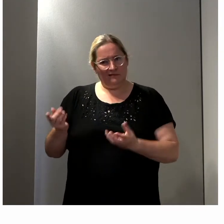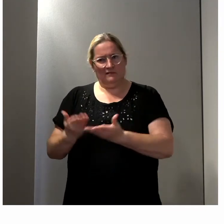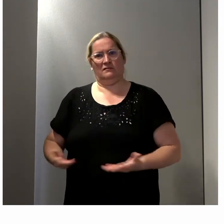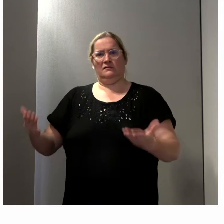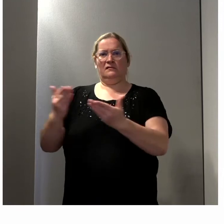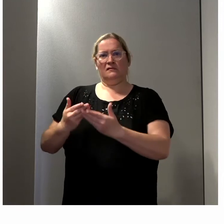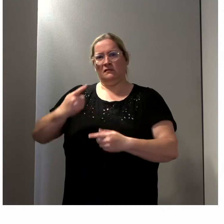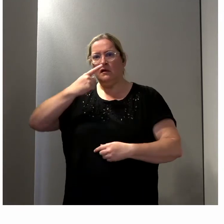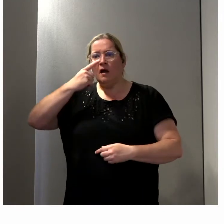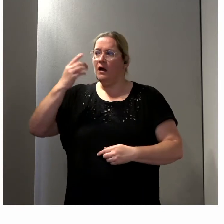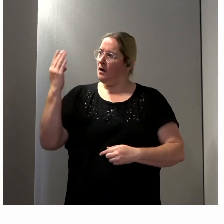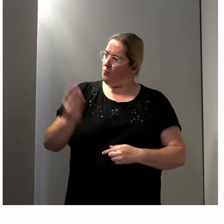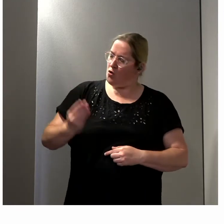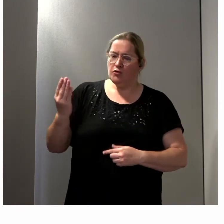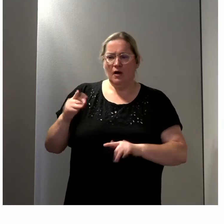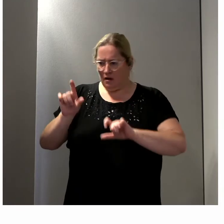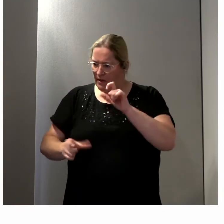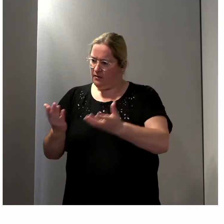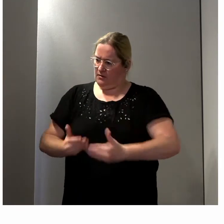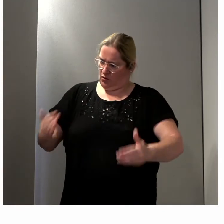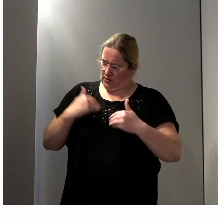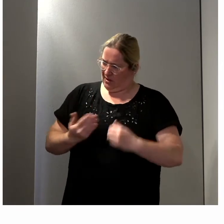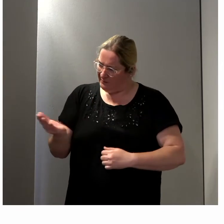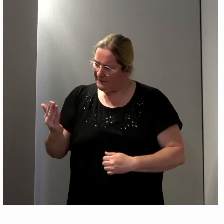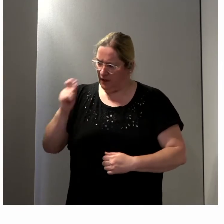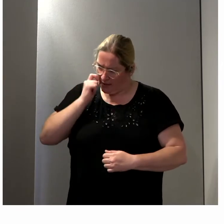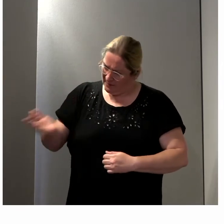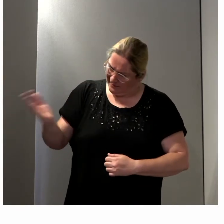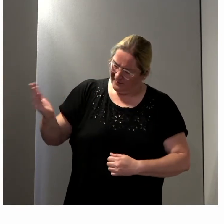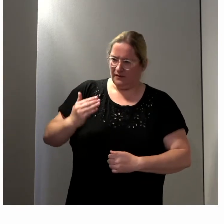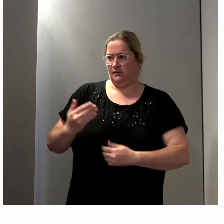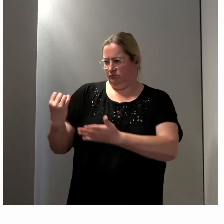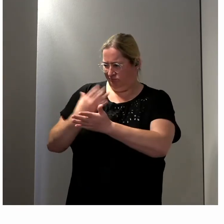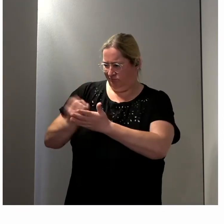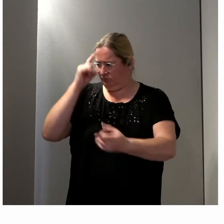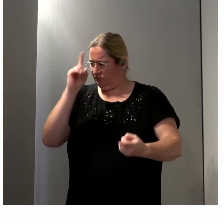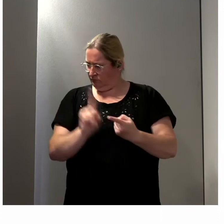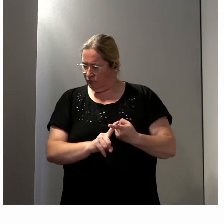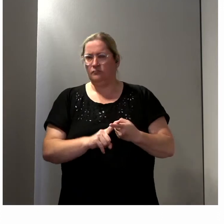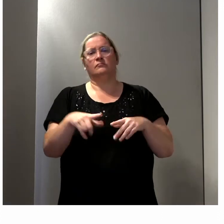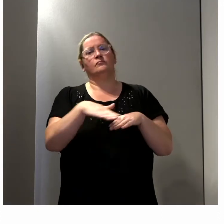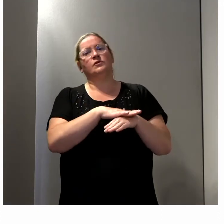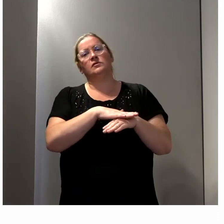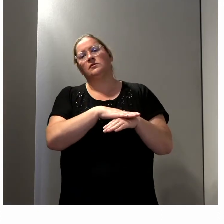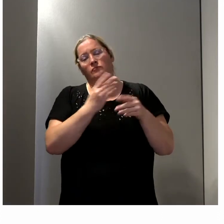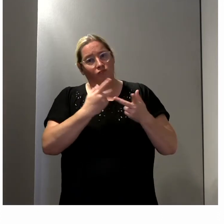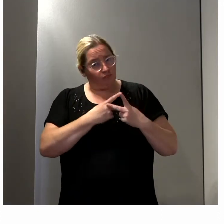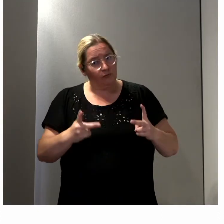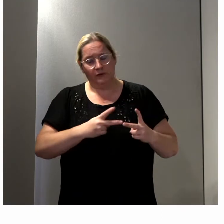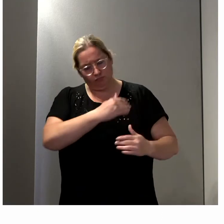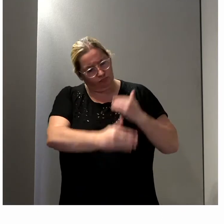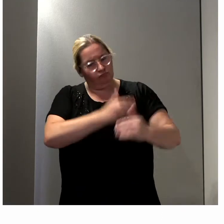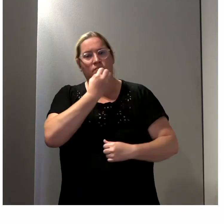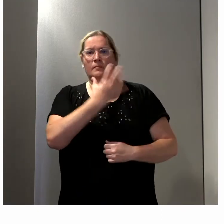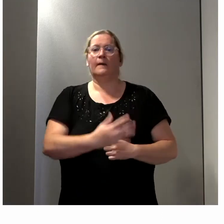justement, de l'expertise des personnes en situation de handicap, pour conduire nos politiques publiques, donc j'aurais peut-être l